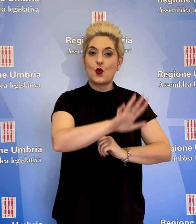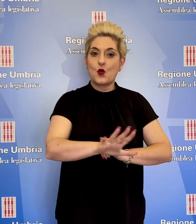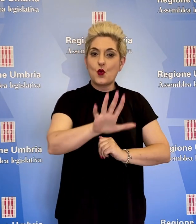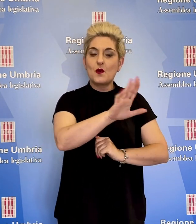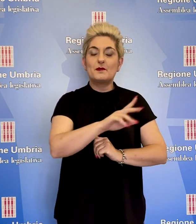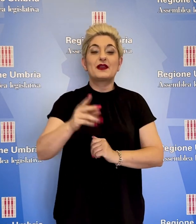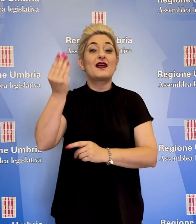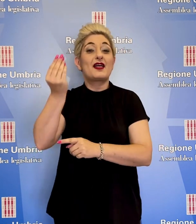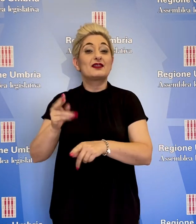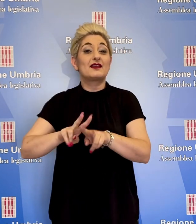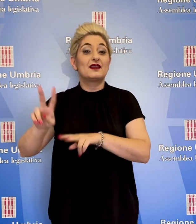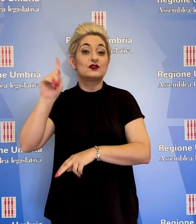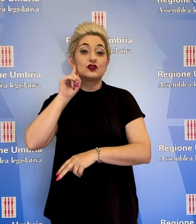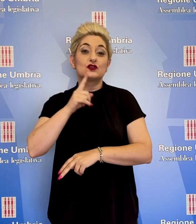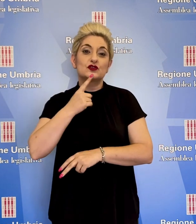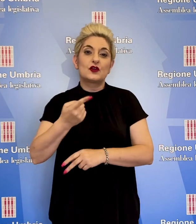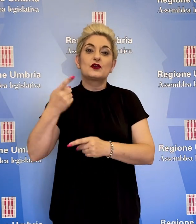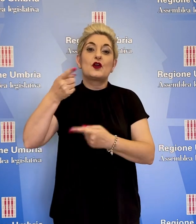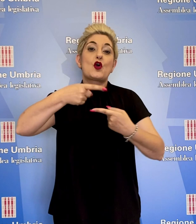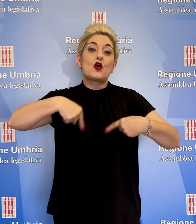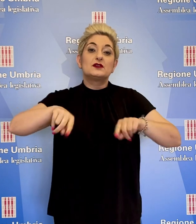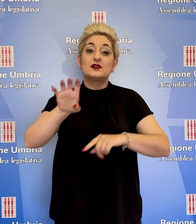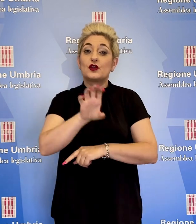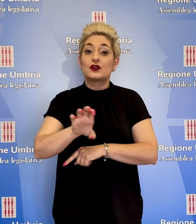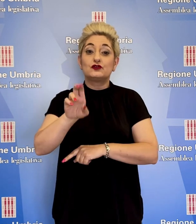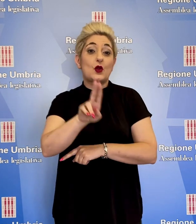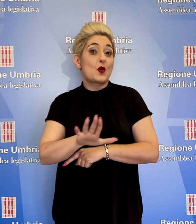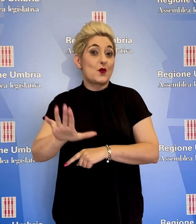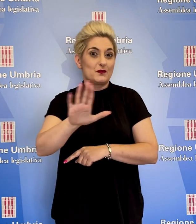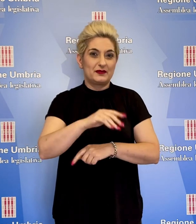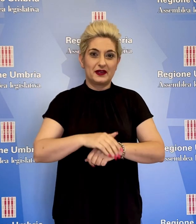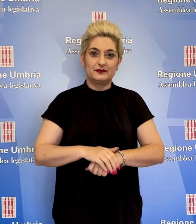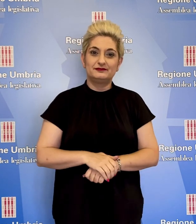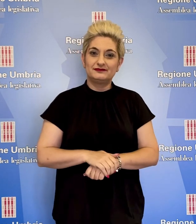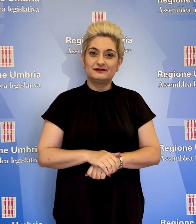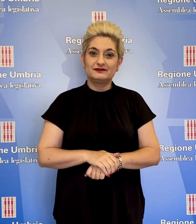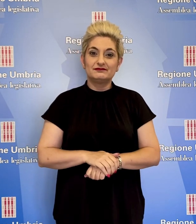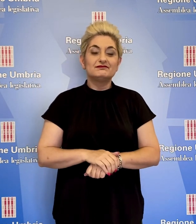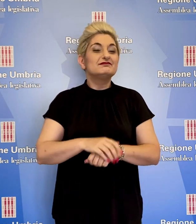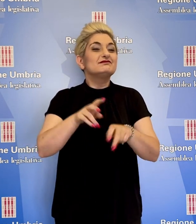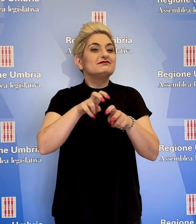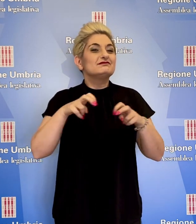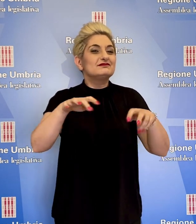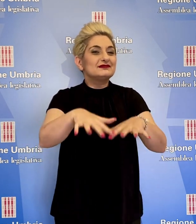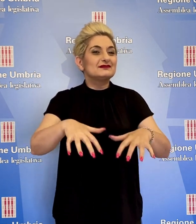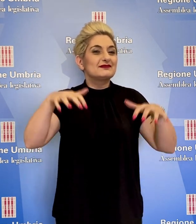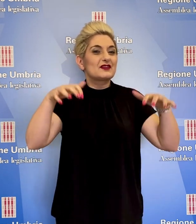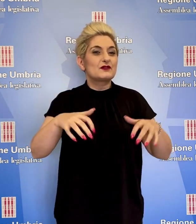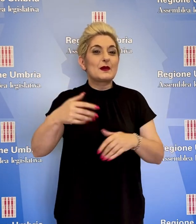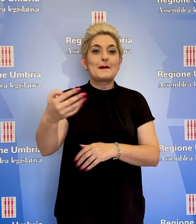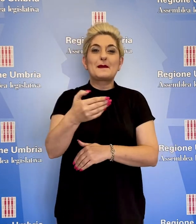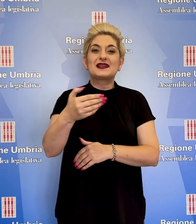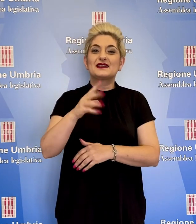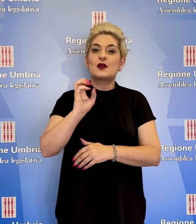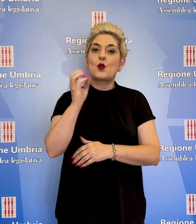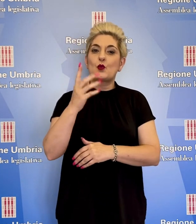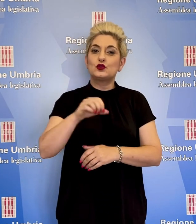dell'Umbria e l'Antinazionale Sordi, Consiglio regionale dell'Umbria. Nella seduta di martedì 15 giugno 2021,